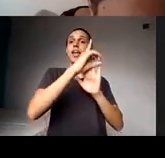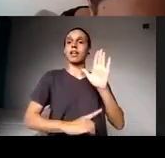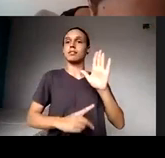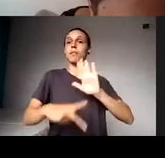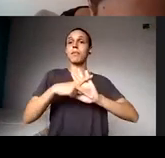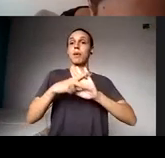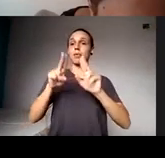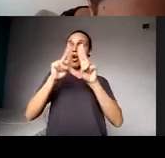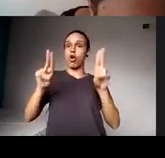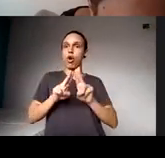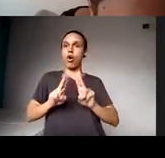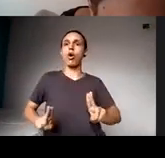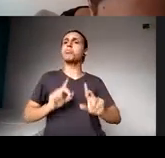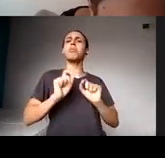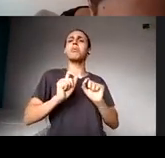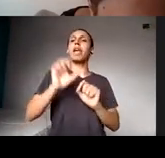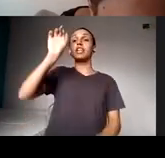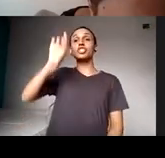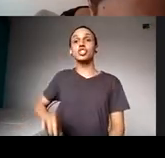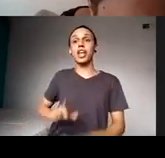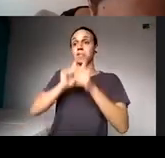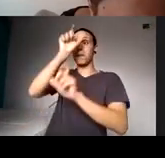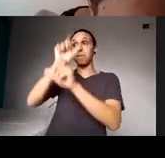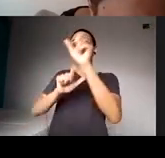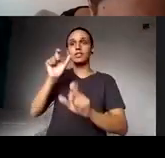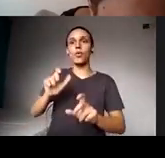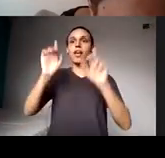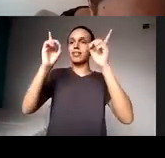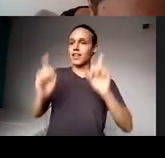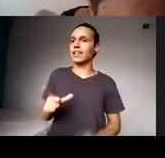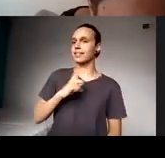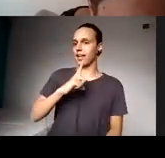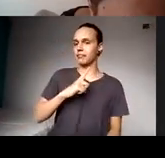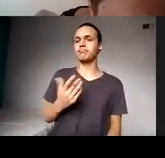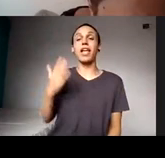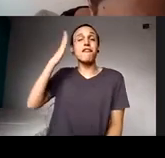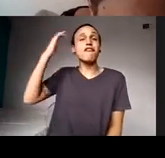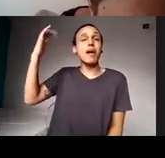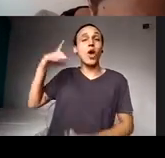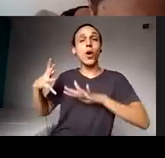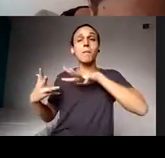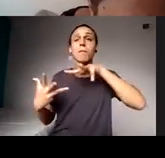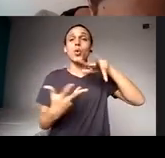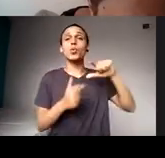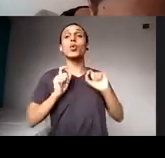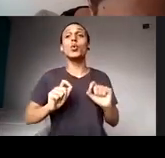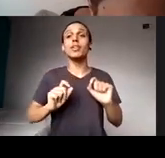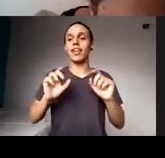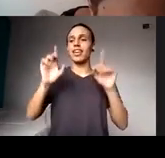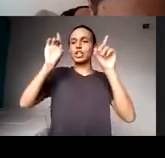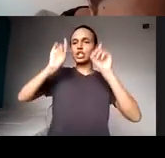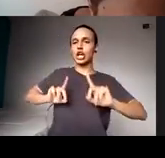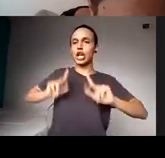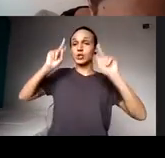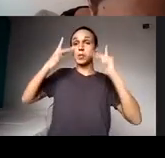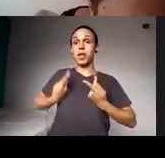deficiência, que é muito conhecida internacionalmente como os direitos humanos das pessoas com deficiência,